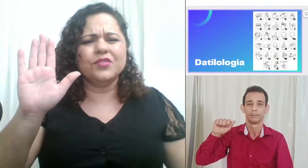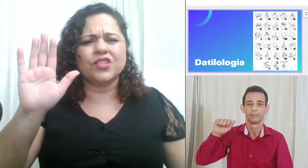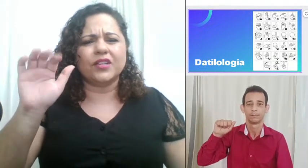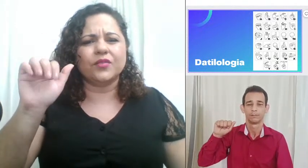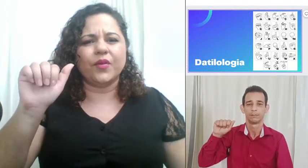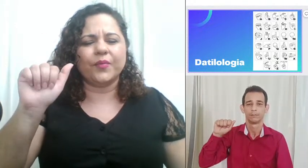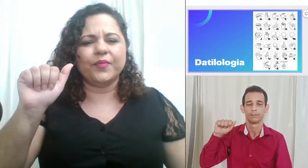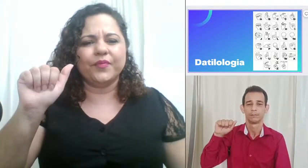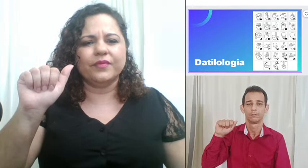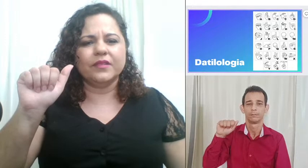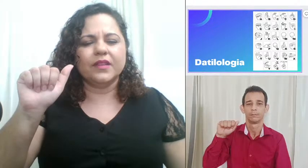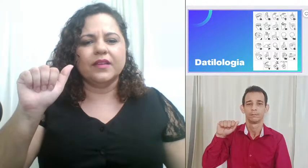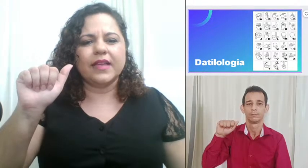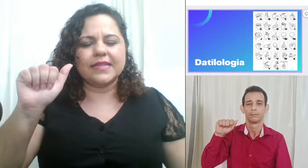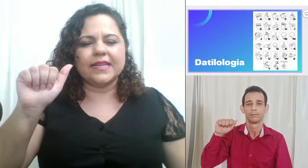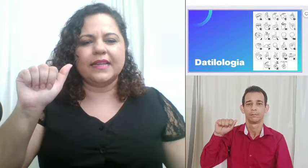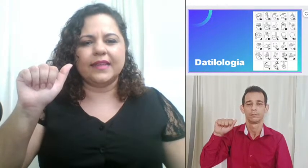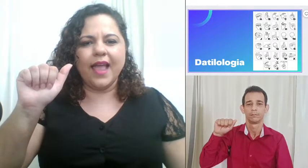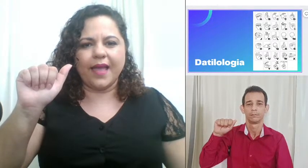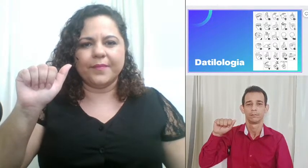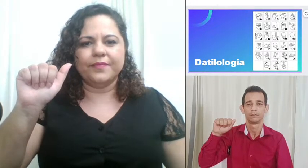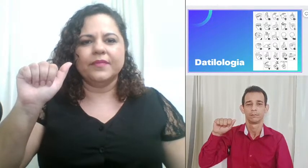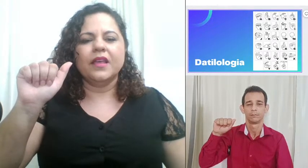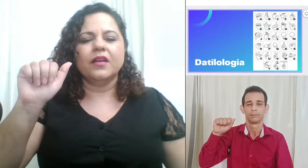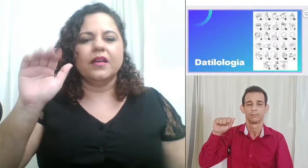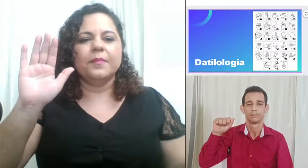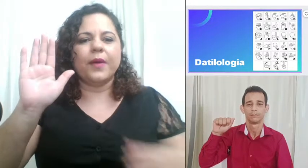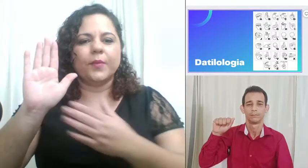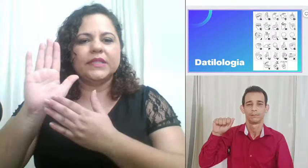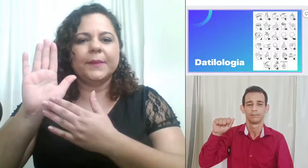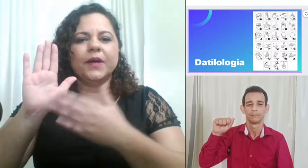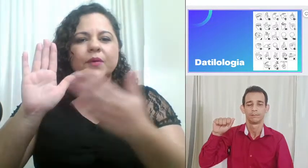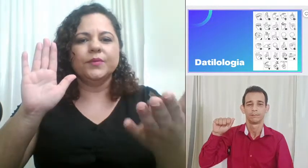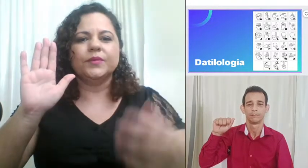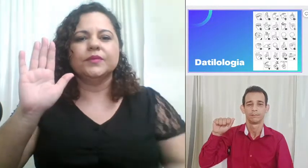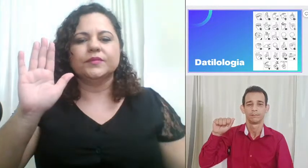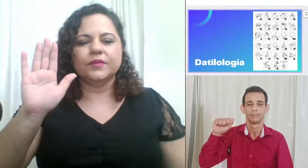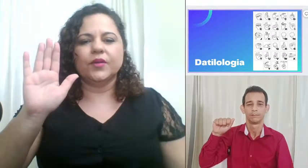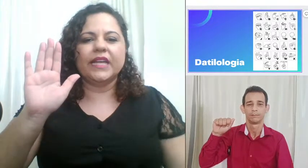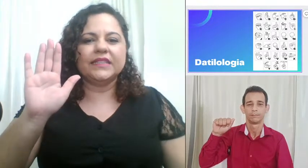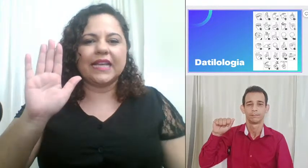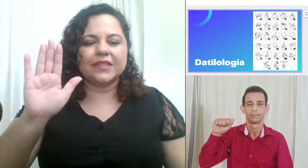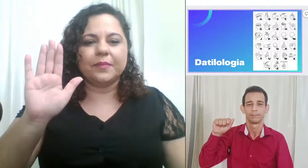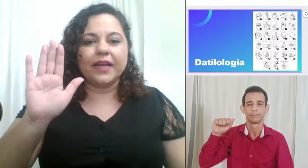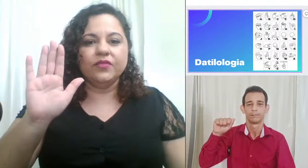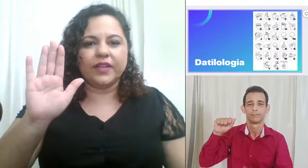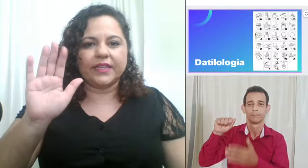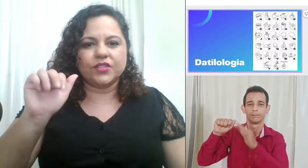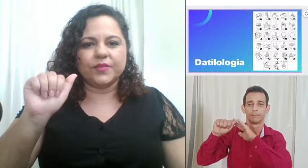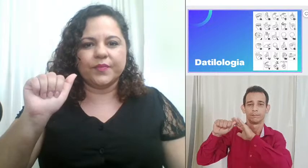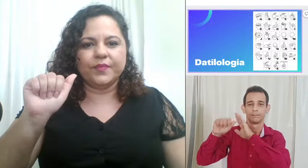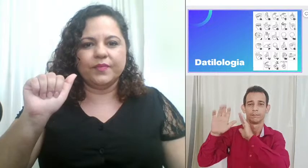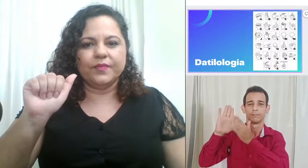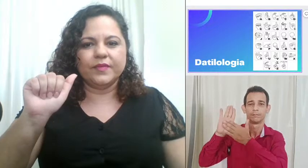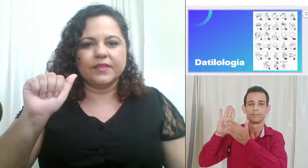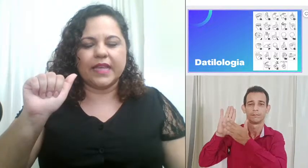jeito ó essa é a letra A palma da mão orientada para frente certo